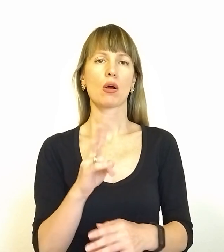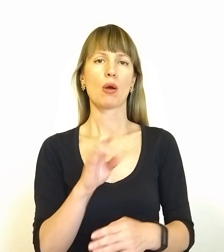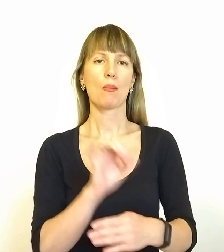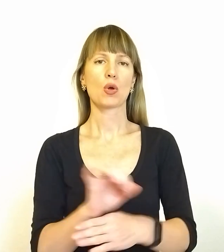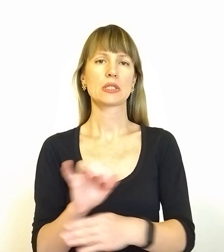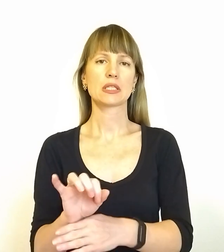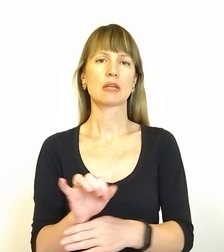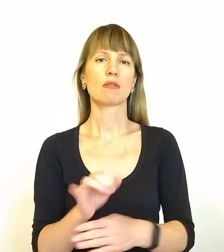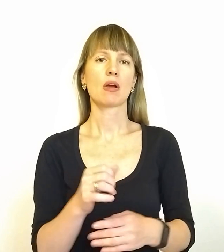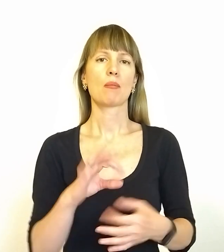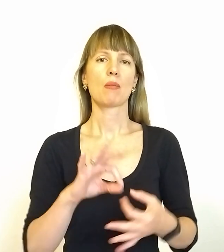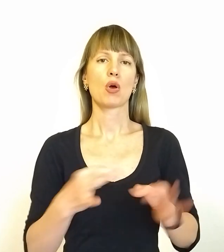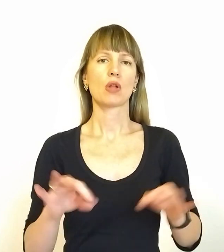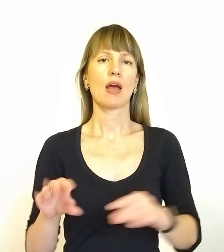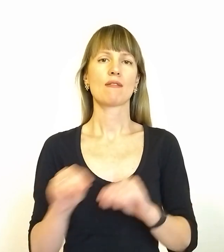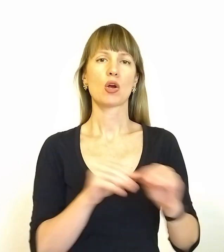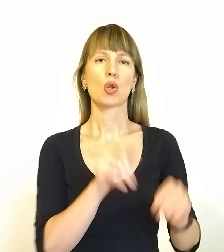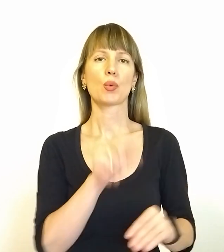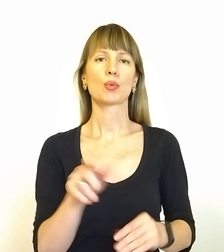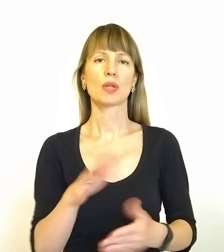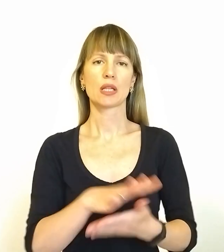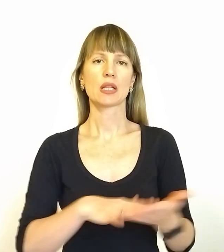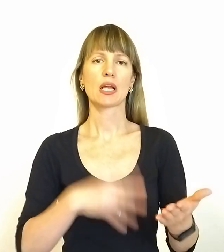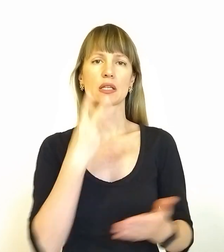Подробиці евакуації людей – далі у сюжеті.